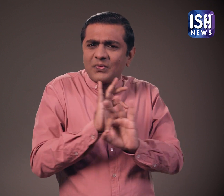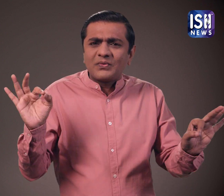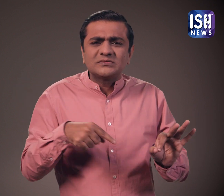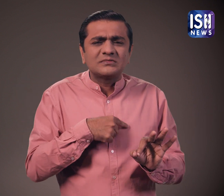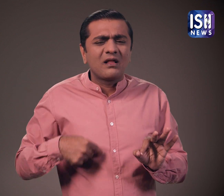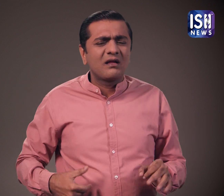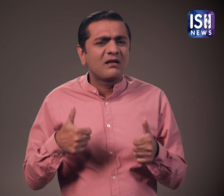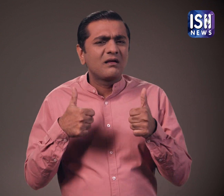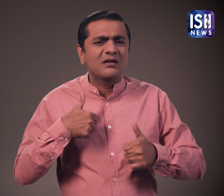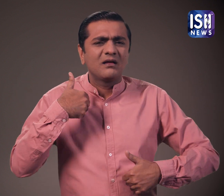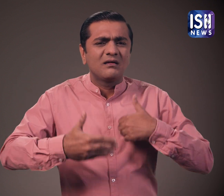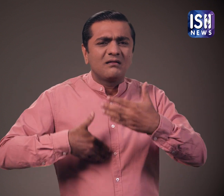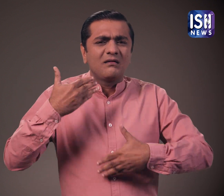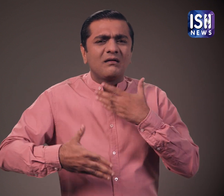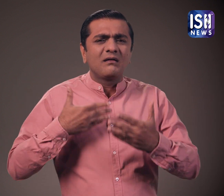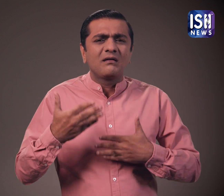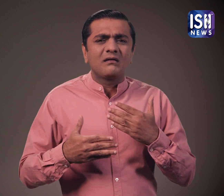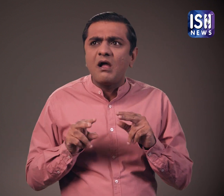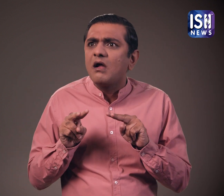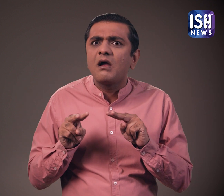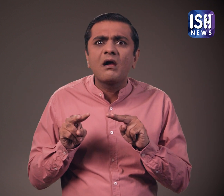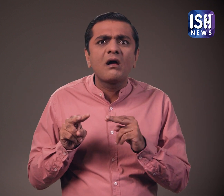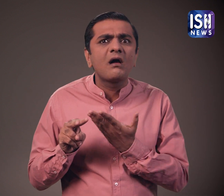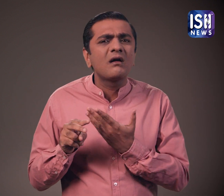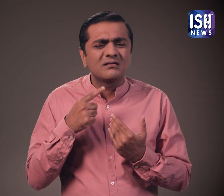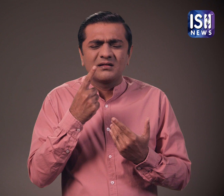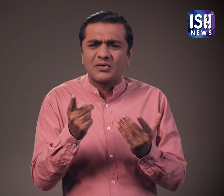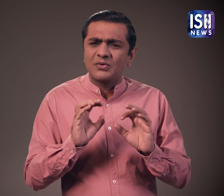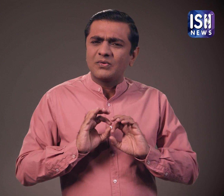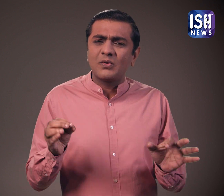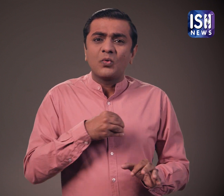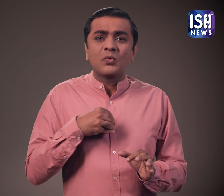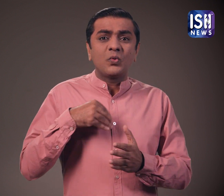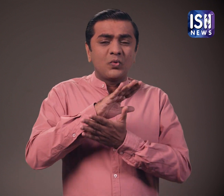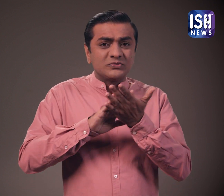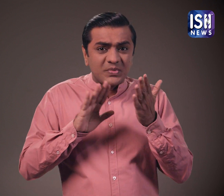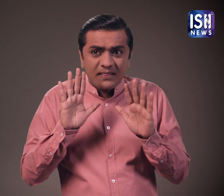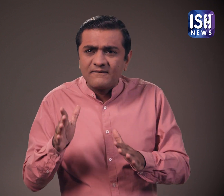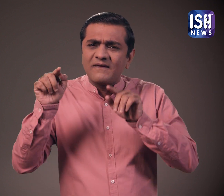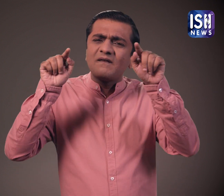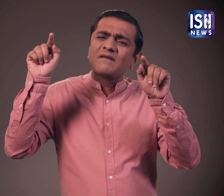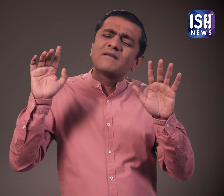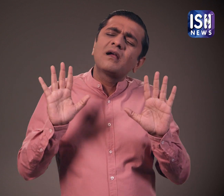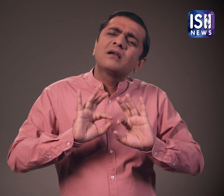है चीन में जन जीवन सामान्य रूप से चल रहा है इसमें चौकने वाली कोई बात नहीं है अस्पताल उपलब्ध है